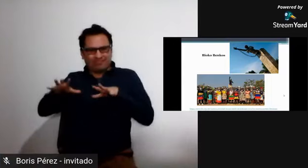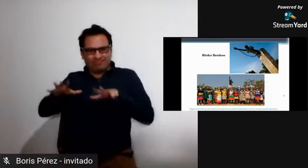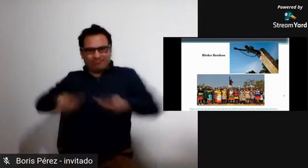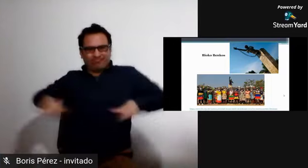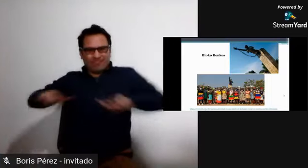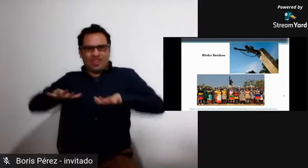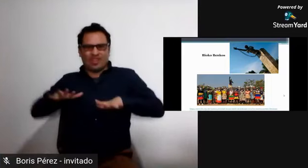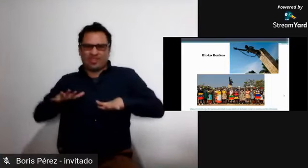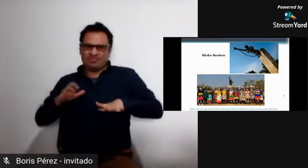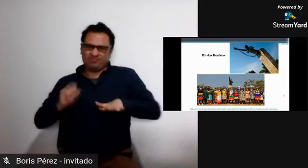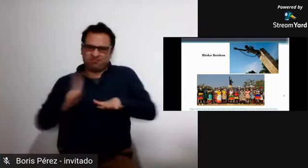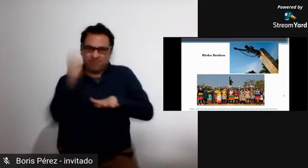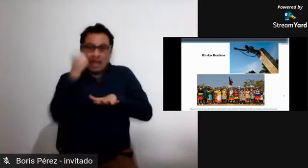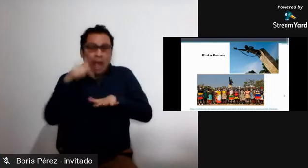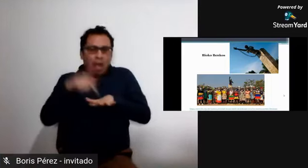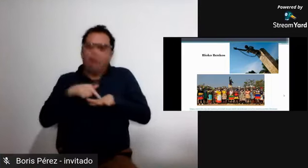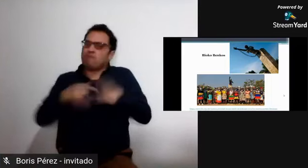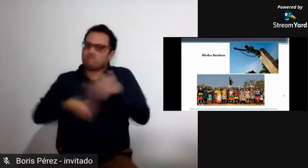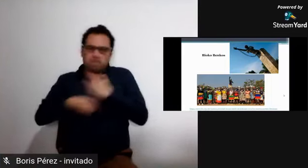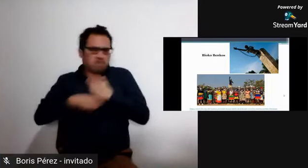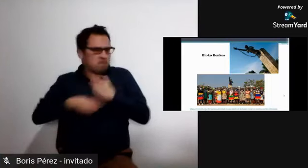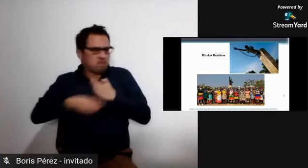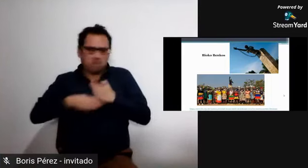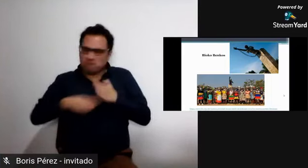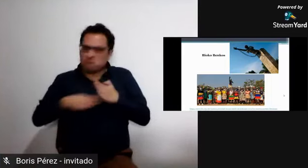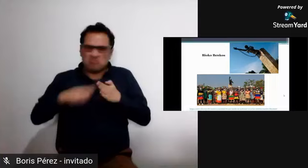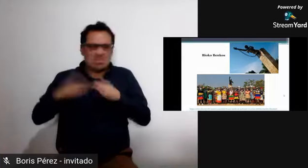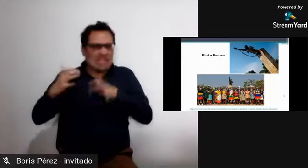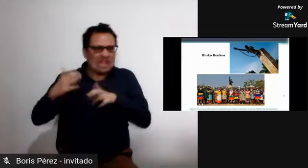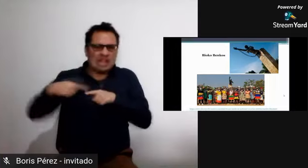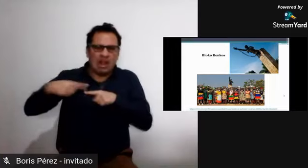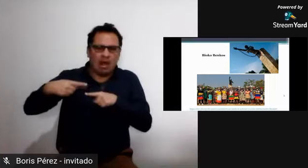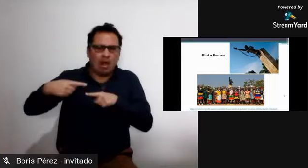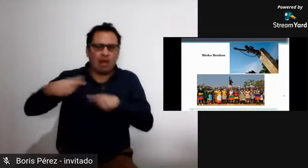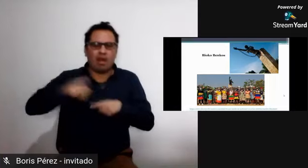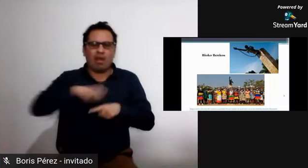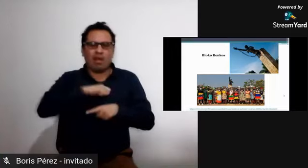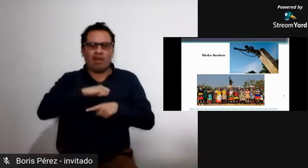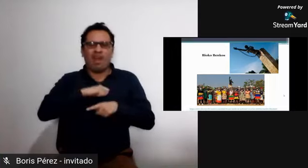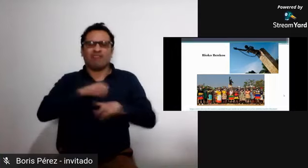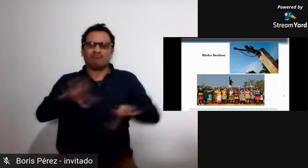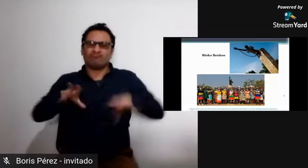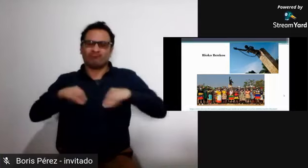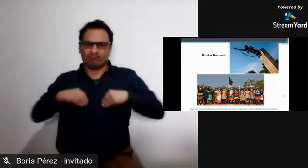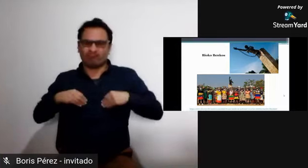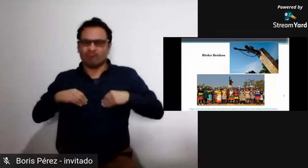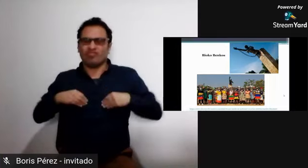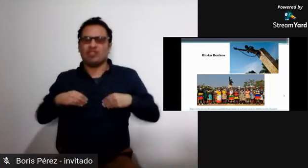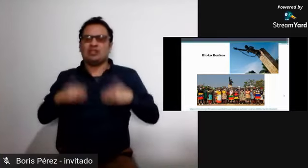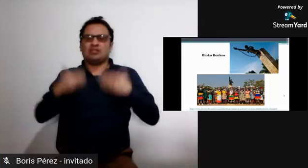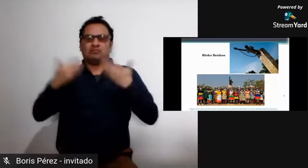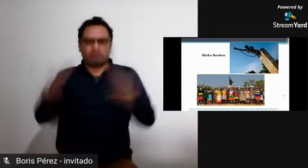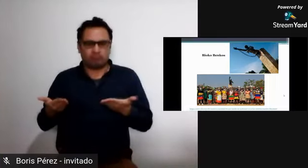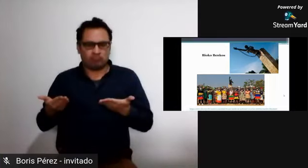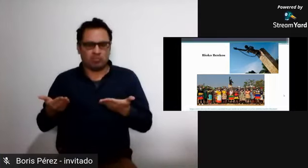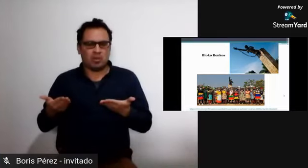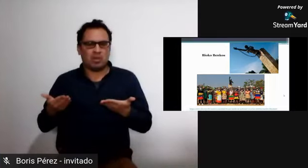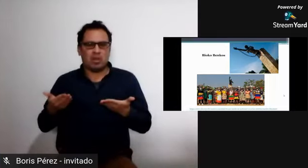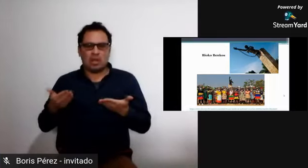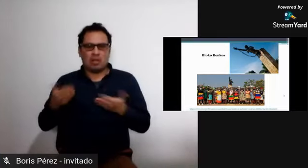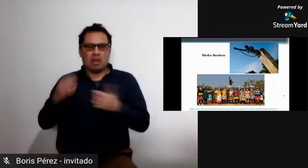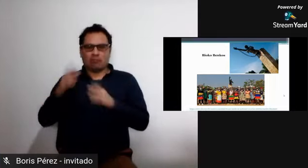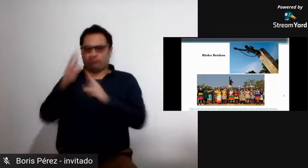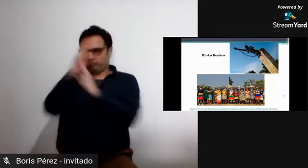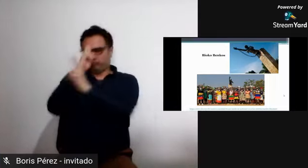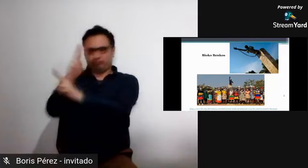suicidarse. Sí, él decide suicidarse, pero dejando su legado en